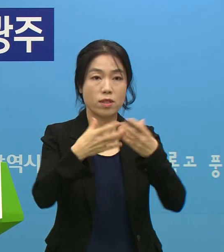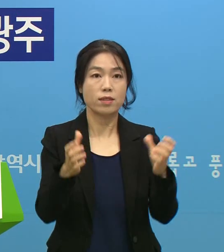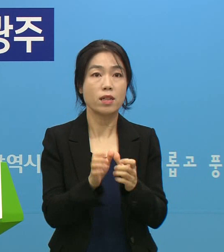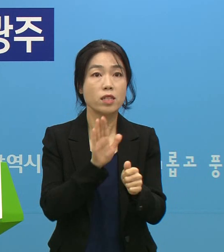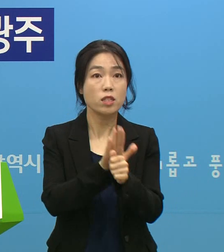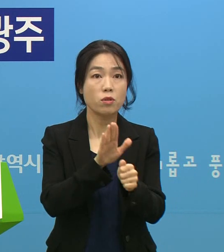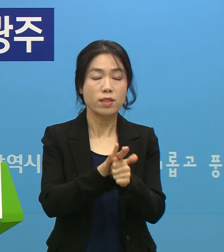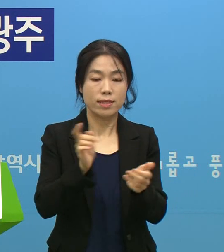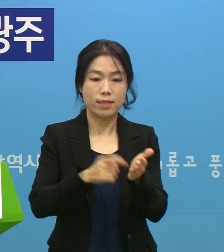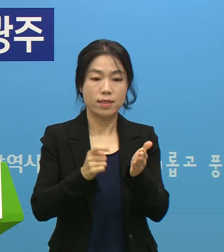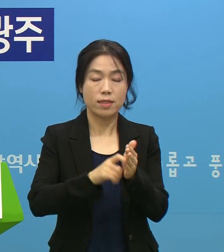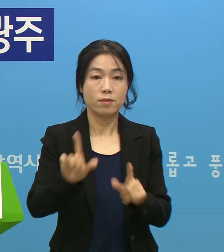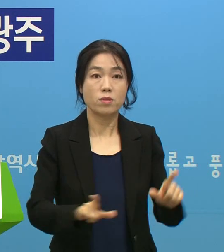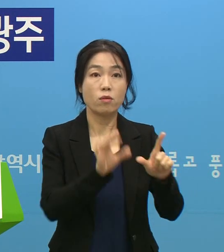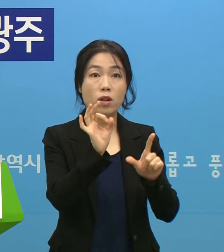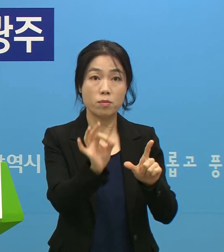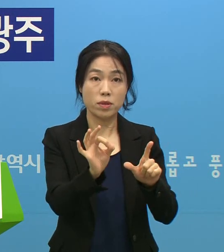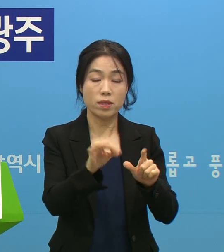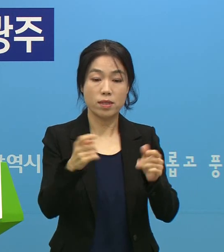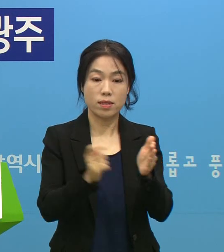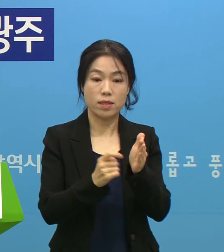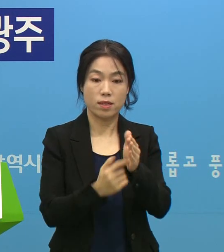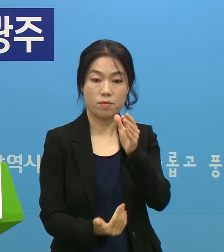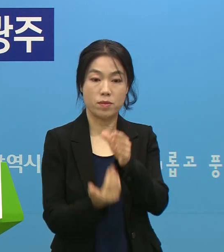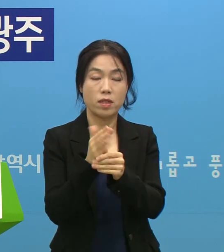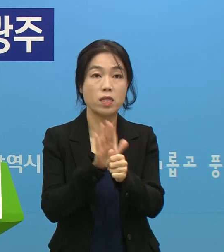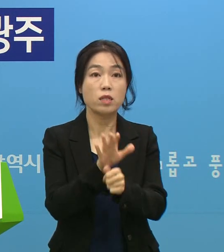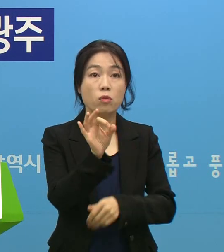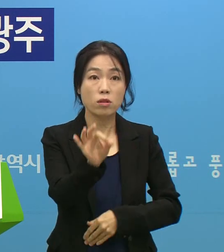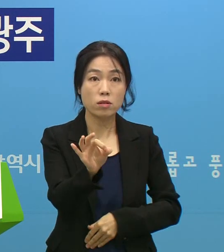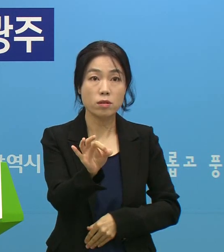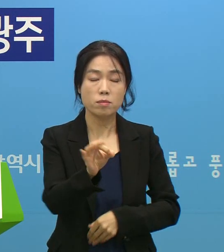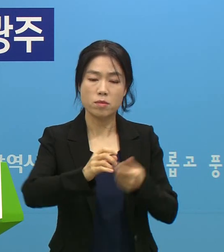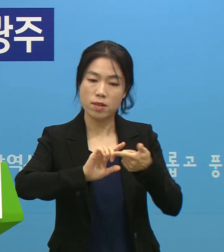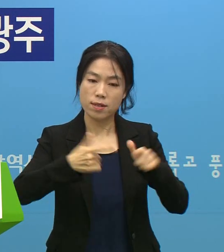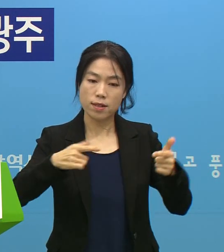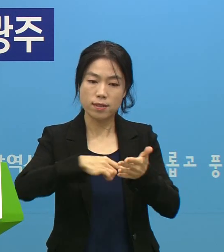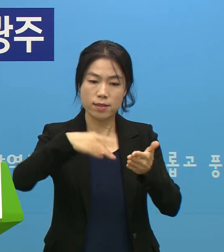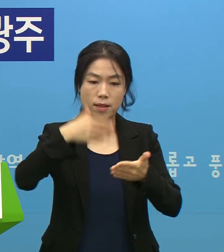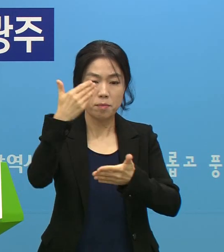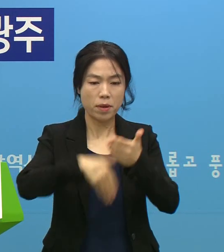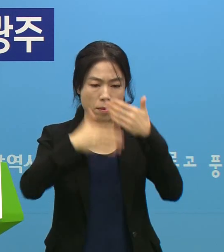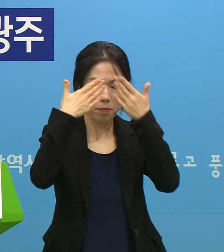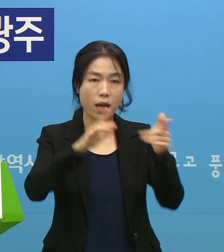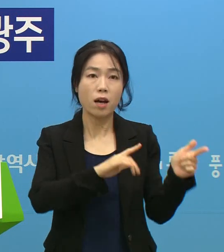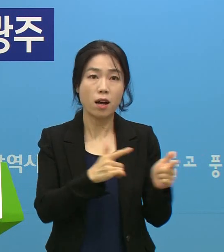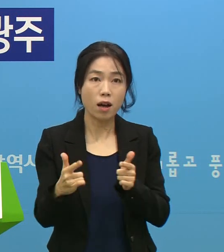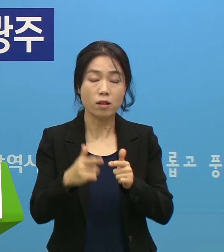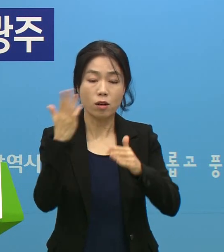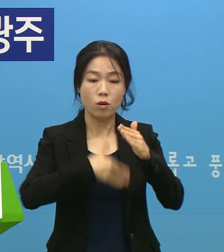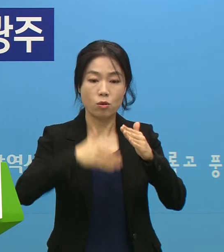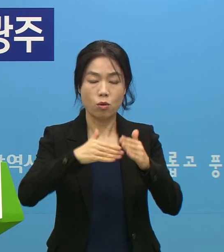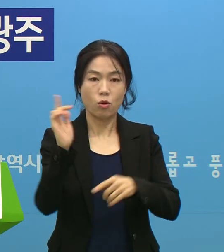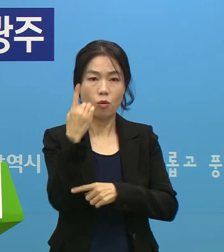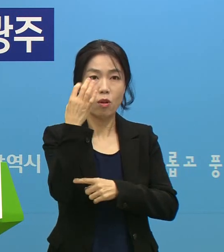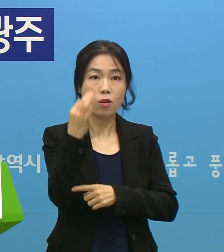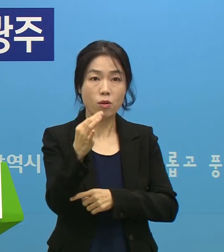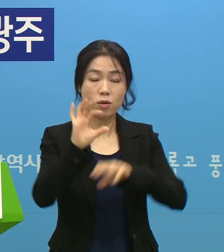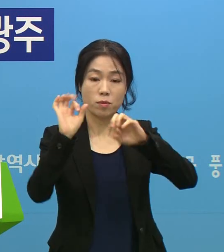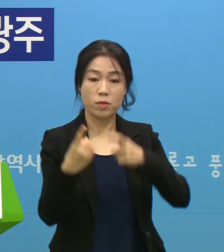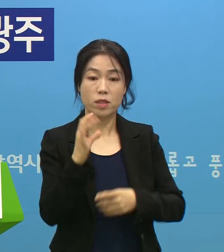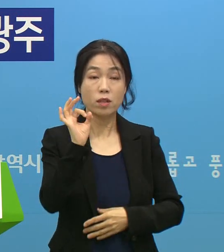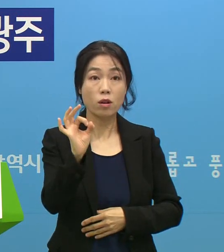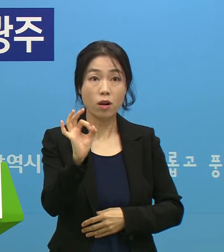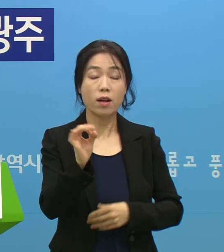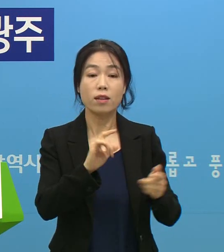지원하는 긴급생계비, 긴급재난지원금, 각종 세금감면, 공공요금과 임대료